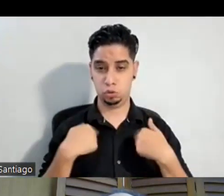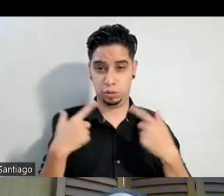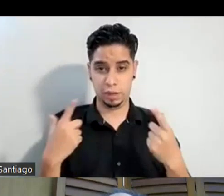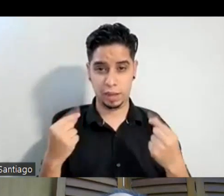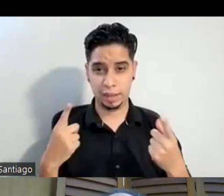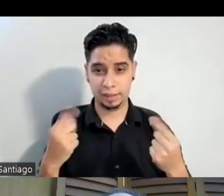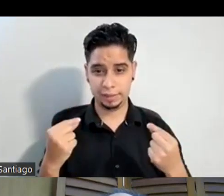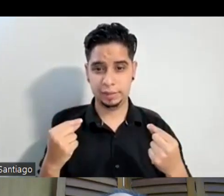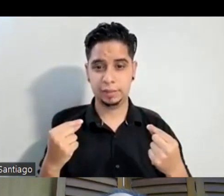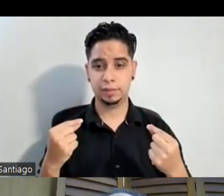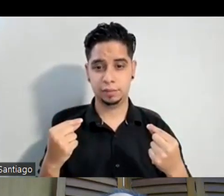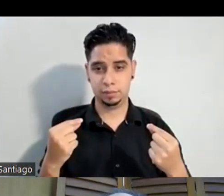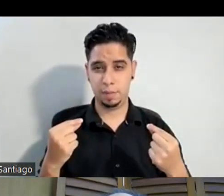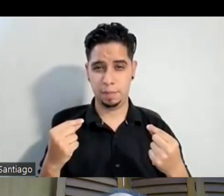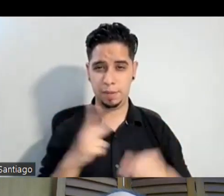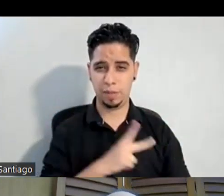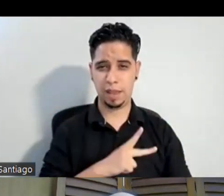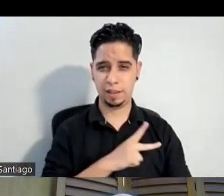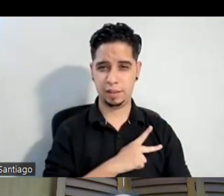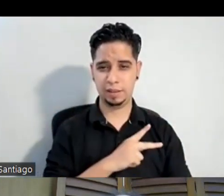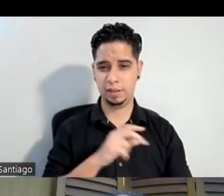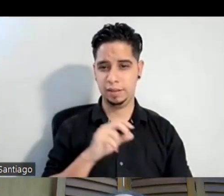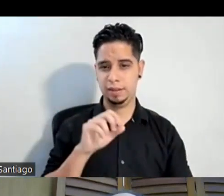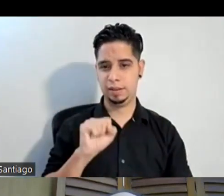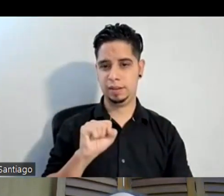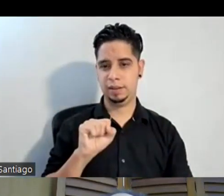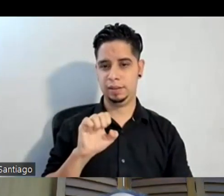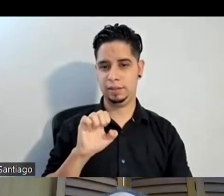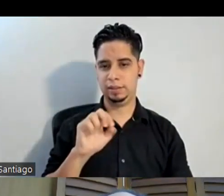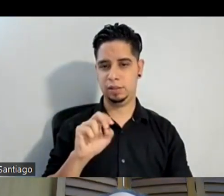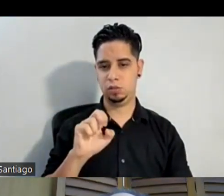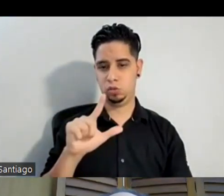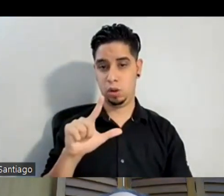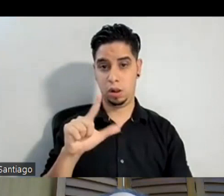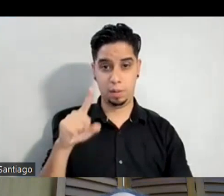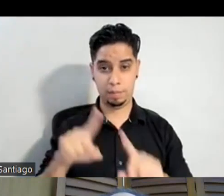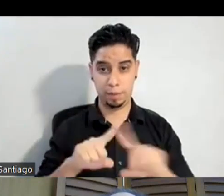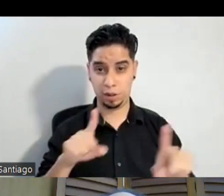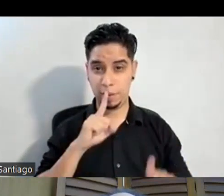sensual y era pícara que son dos tipos de coquetería diferentes